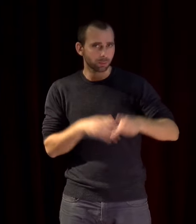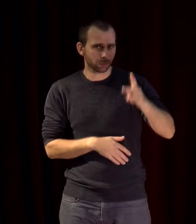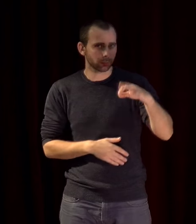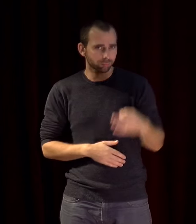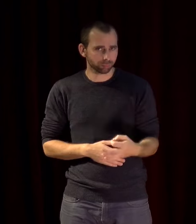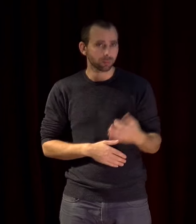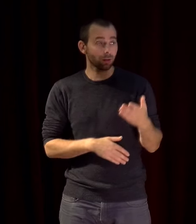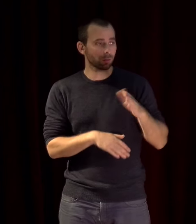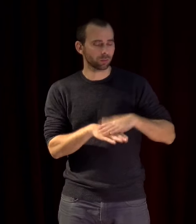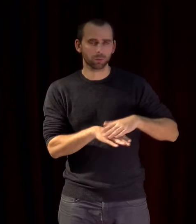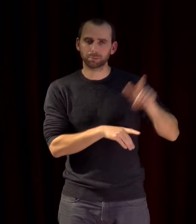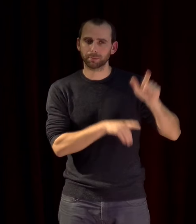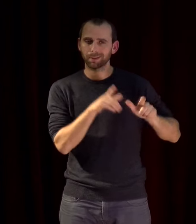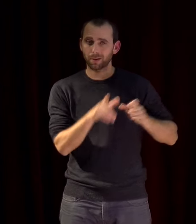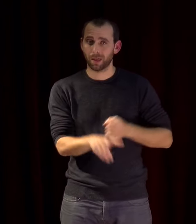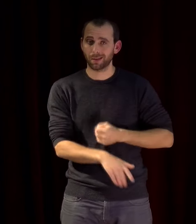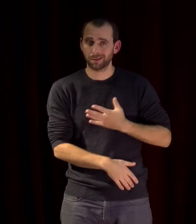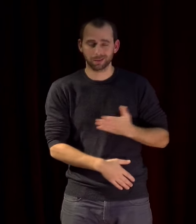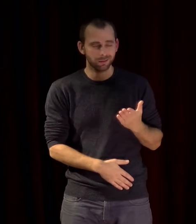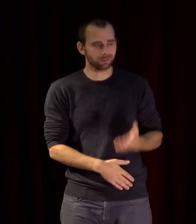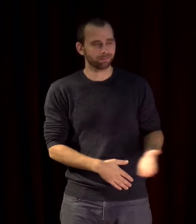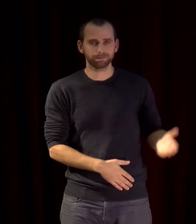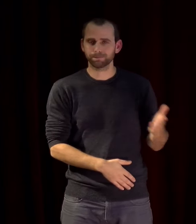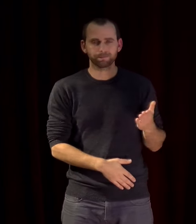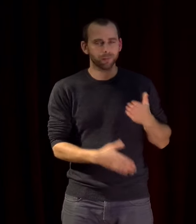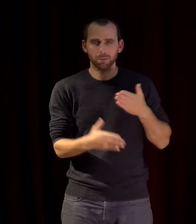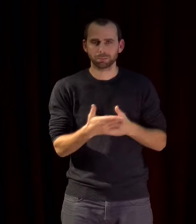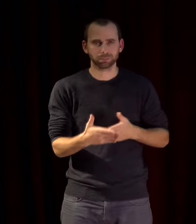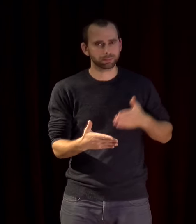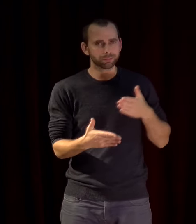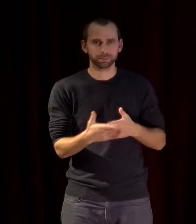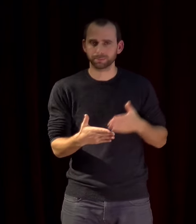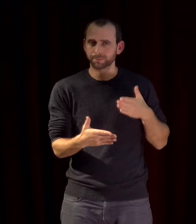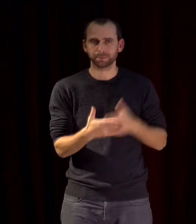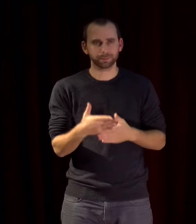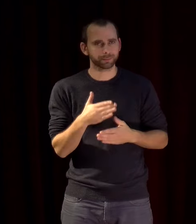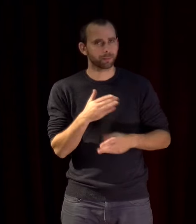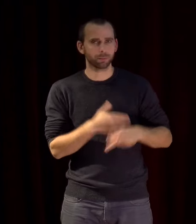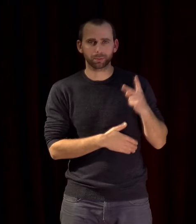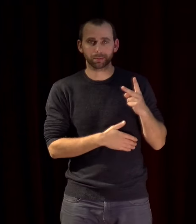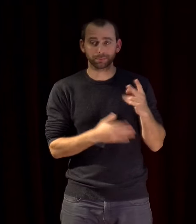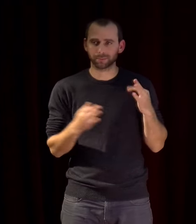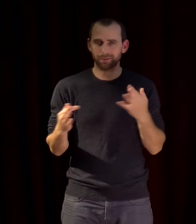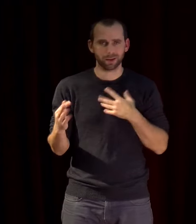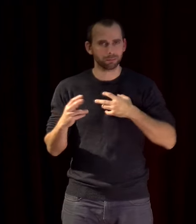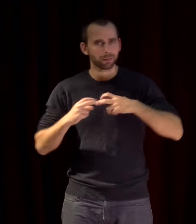-mêmes se heurtent de plus en plus à des obstacles majeurs à leur mobilité